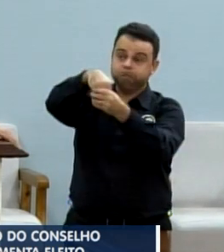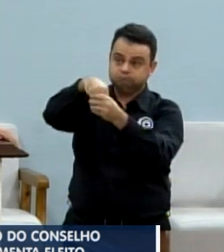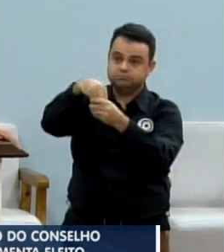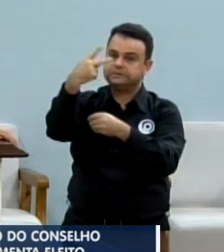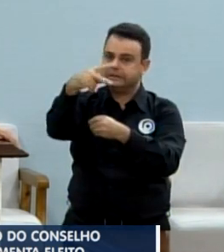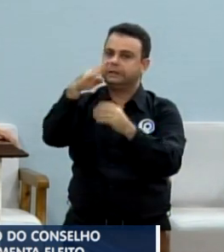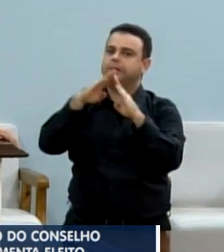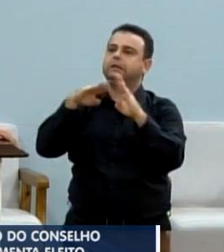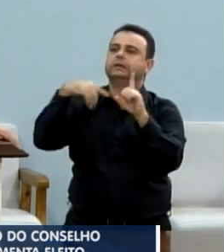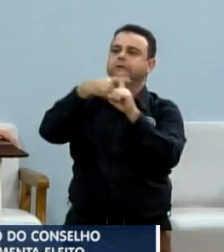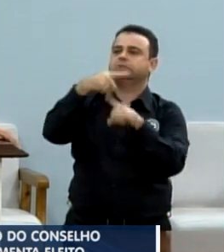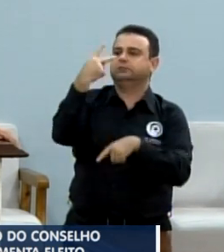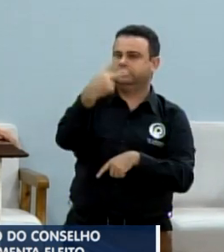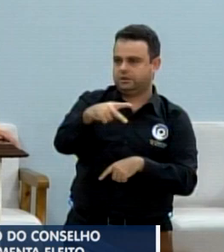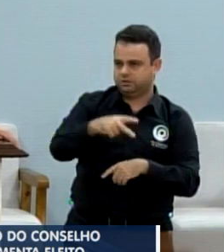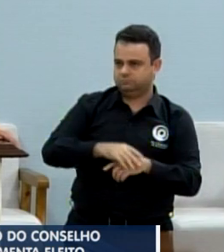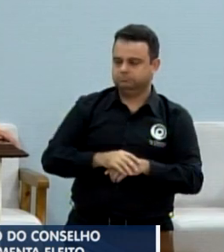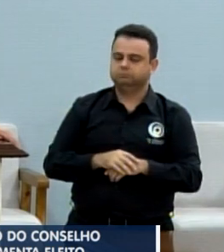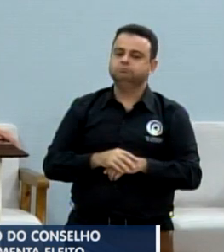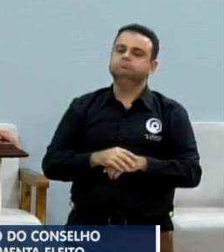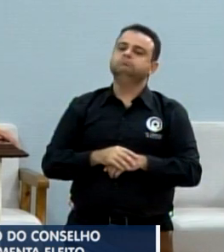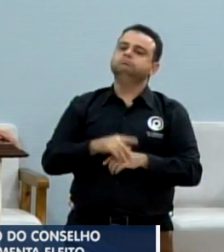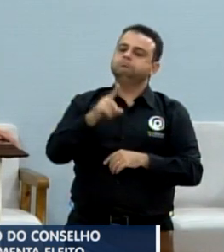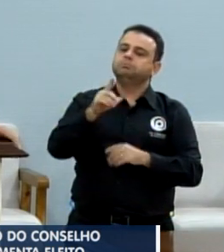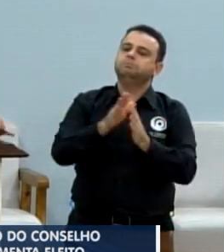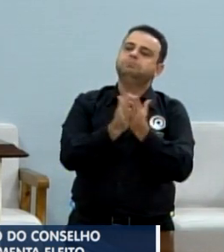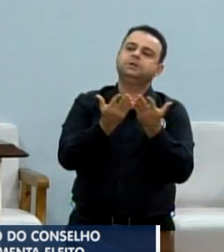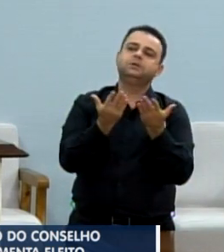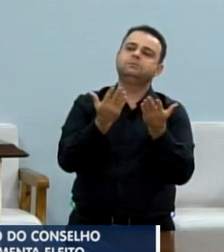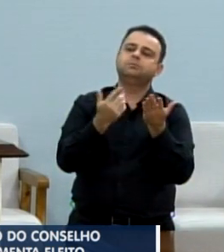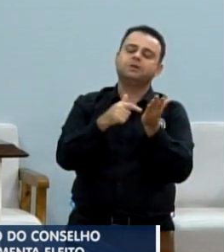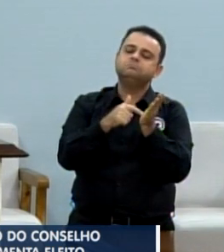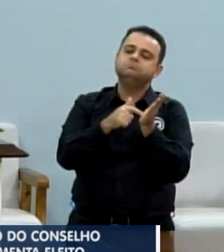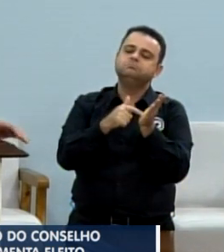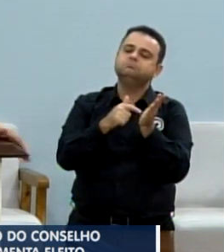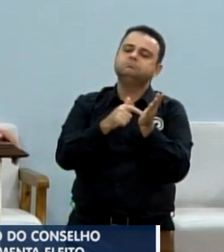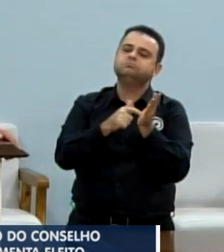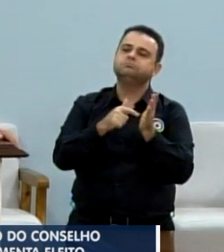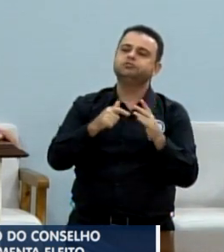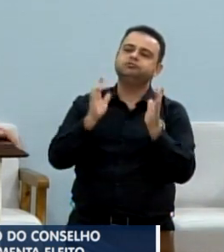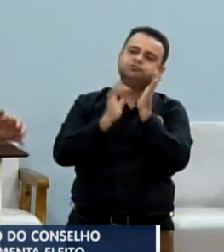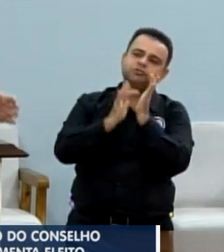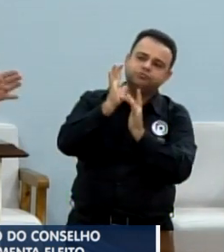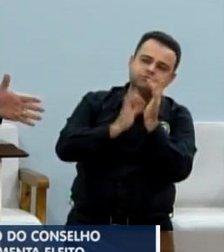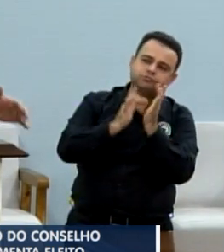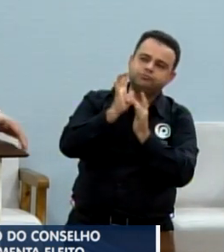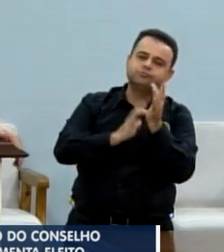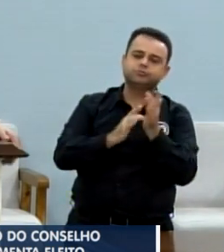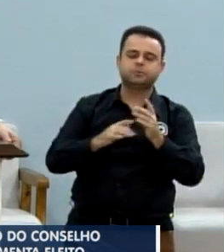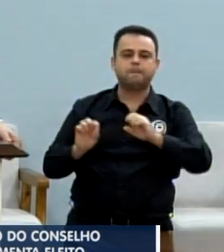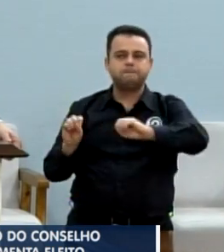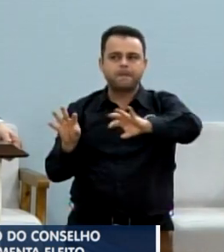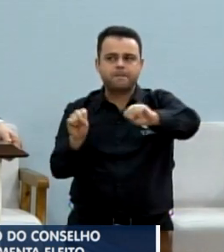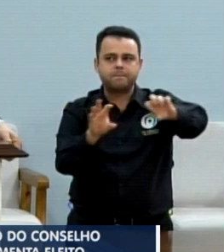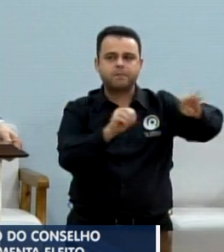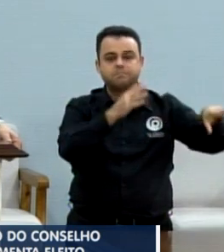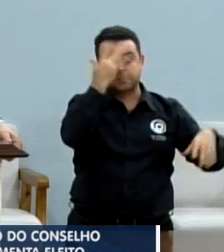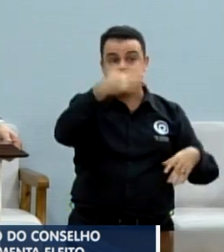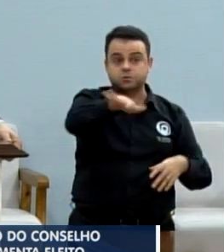que prega o evangelho de Cristo, levando a palavra de Deus aos sedentos